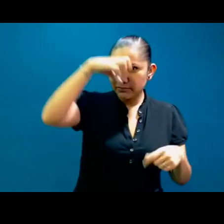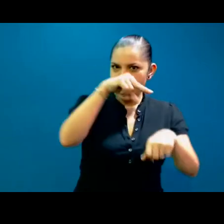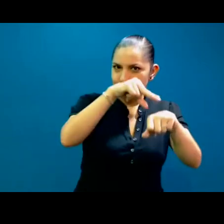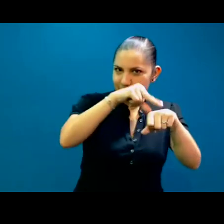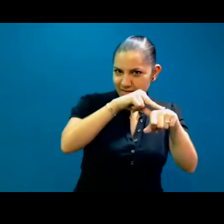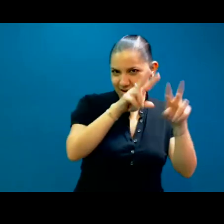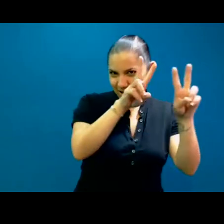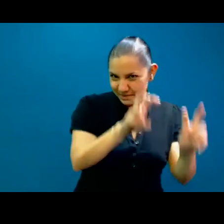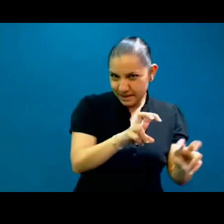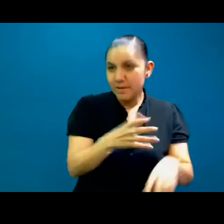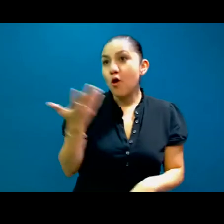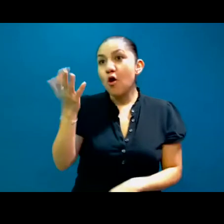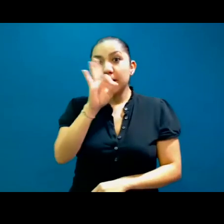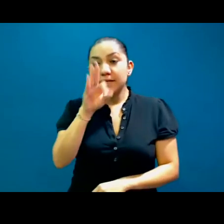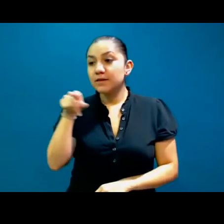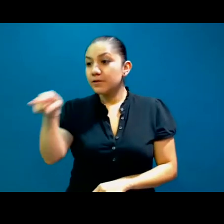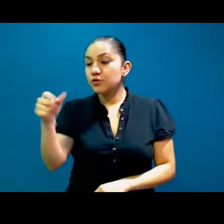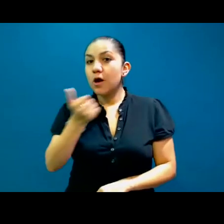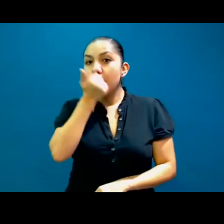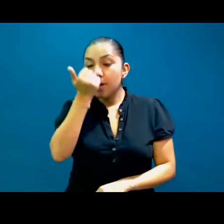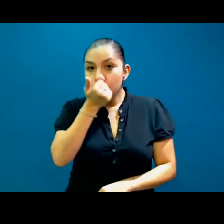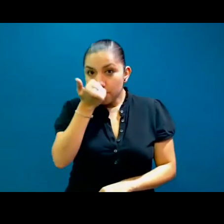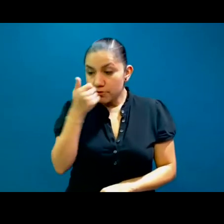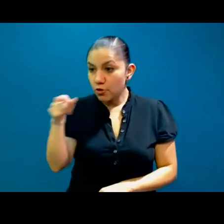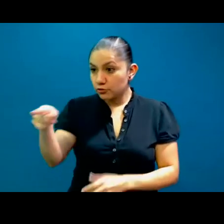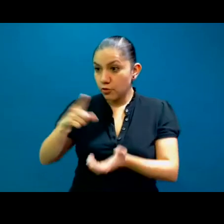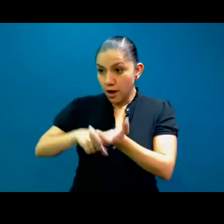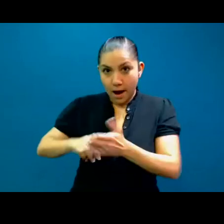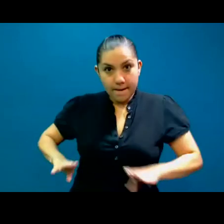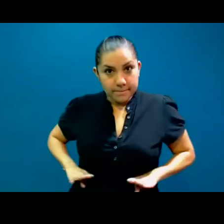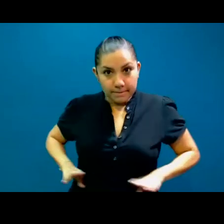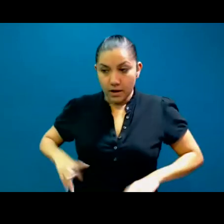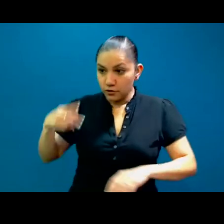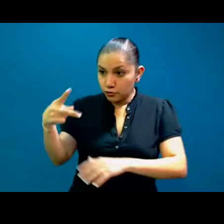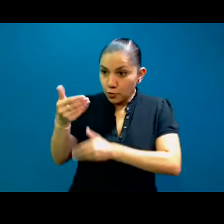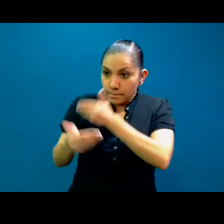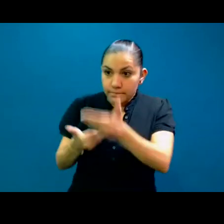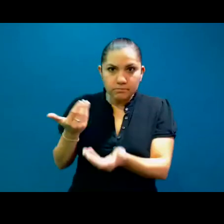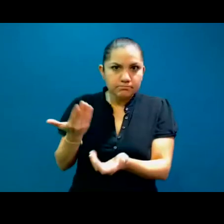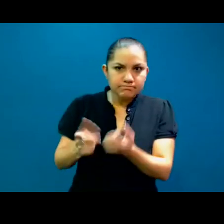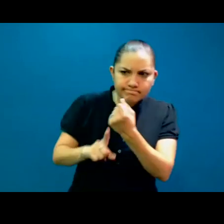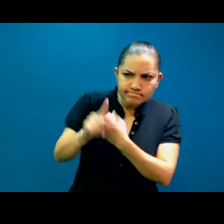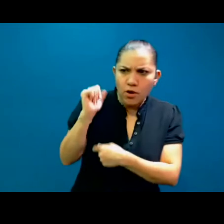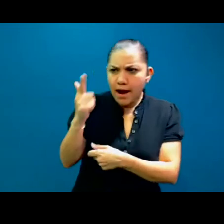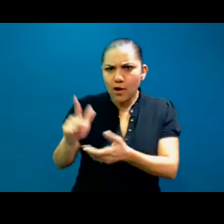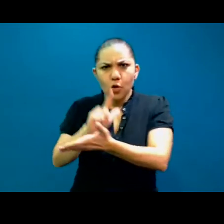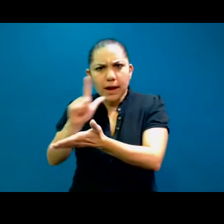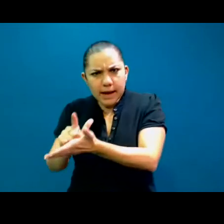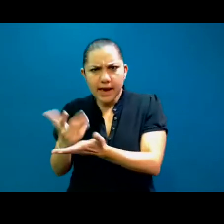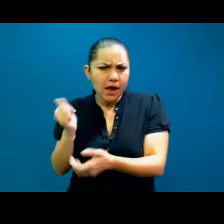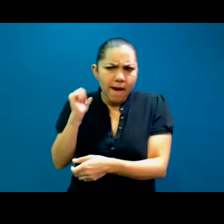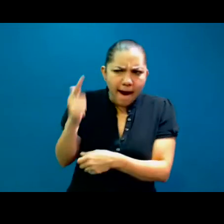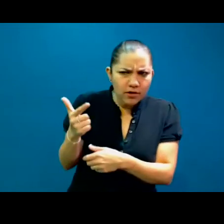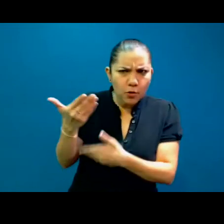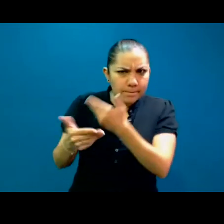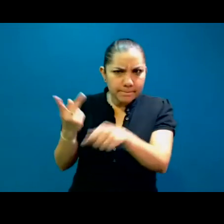o que hacen situaciones en las cuales no están permitidas por la ley, pues tienes que tener cierto conocimiento de cierta terminología